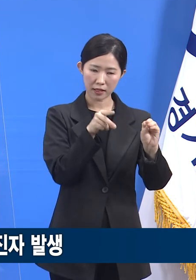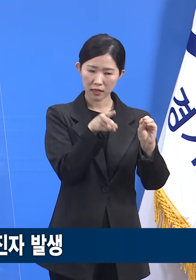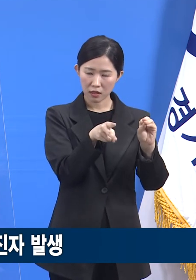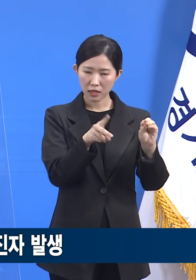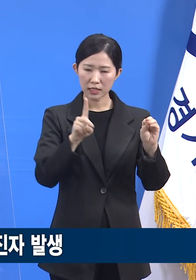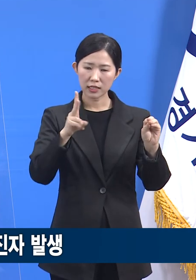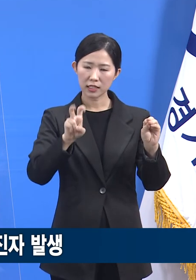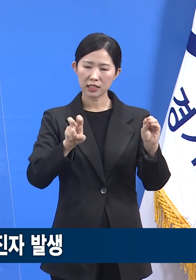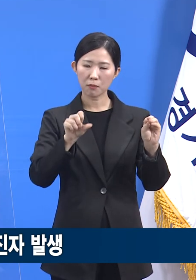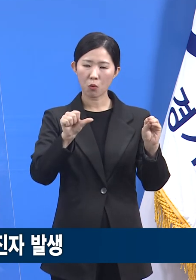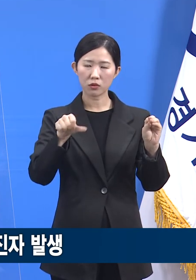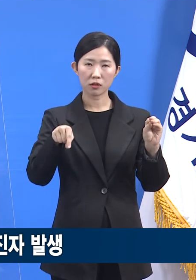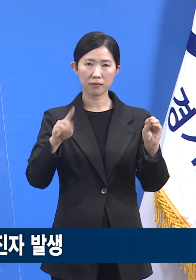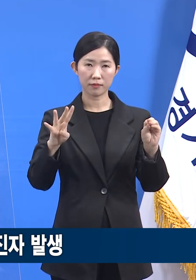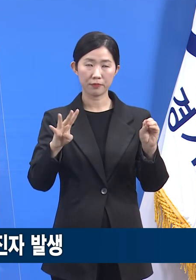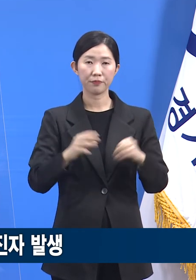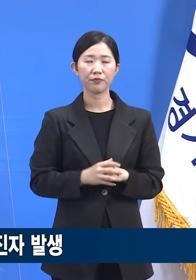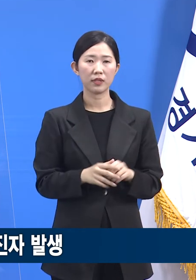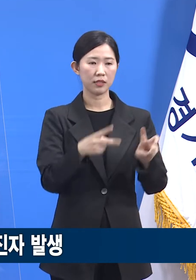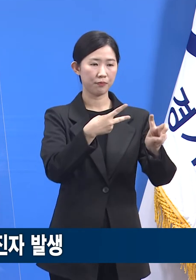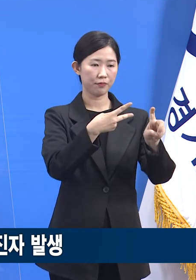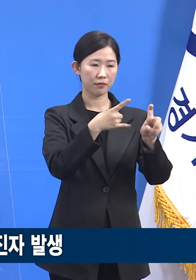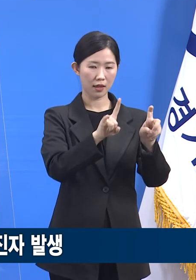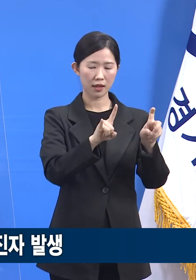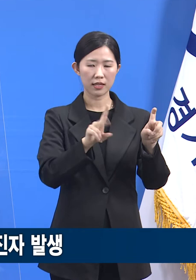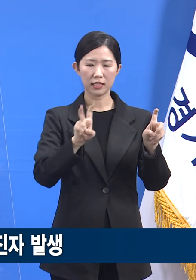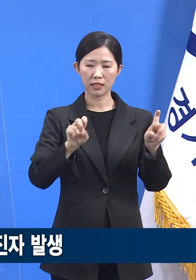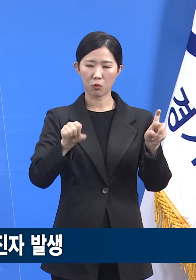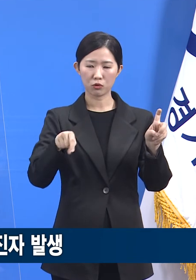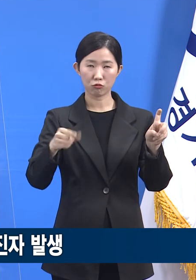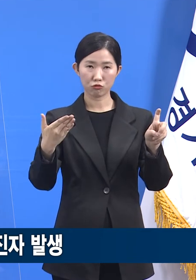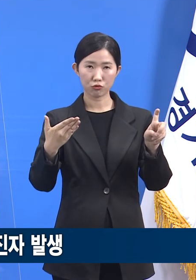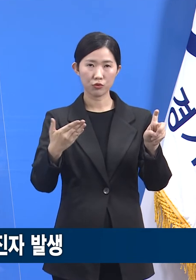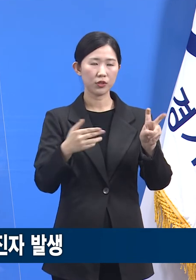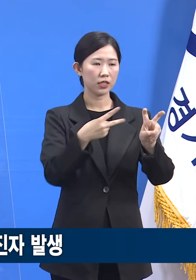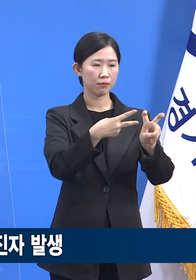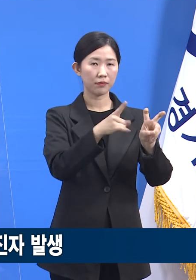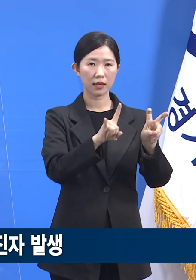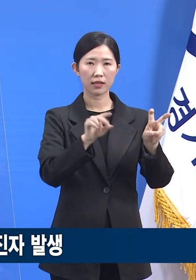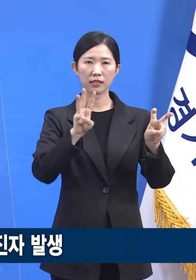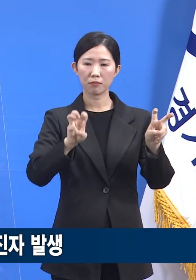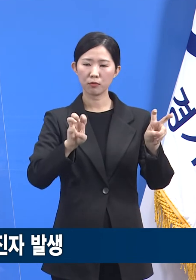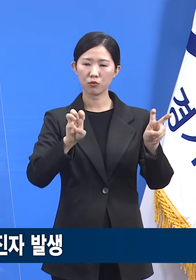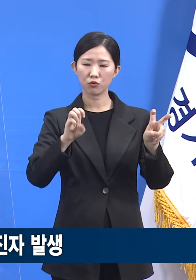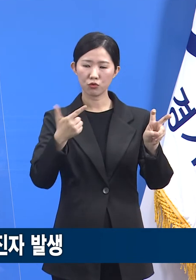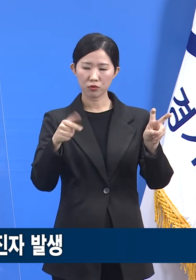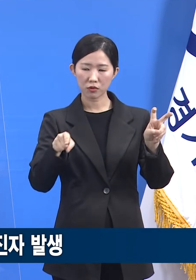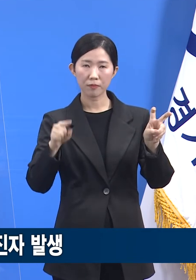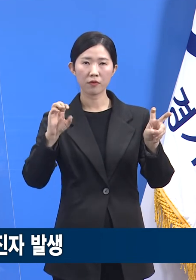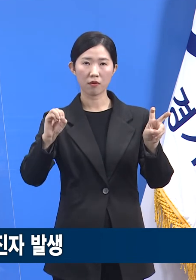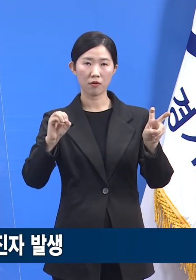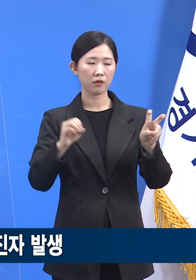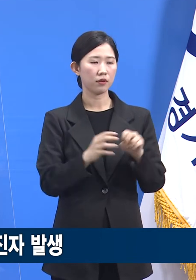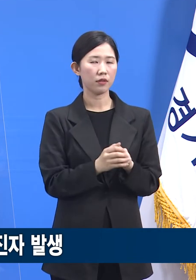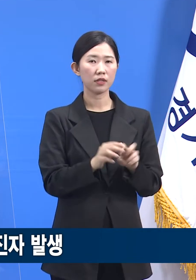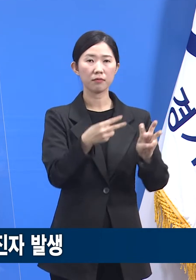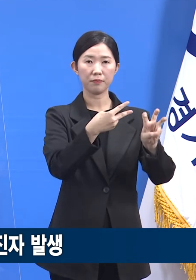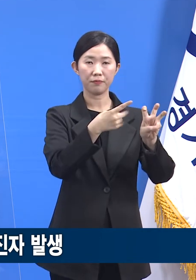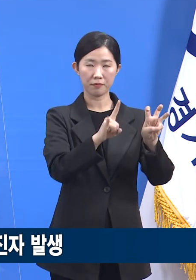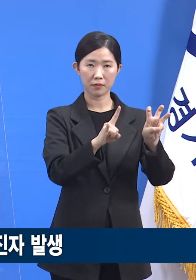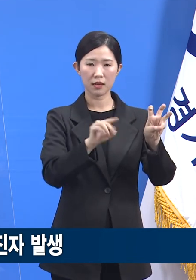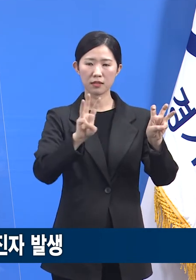.4명 10대가 25.9명 20대에 36.0명 30대에 38